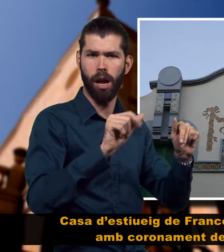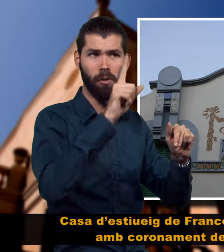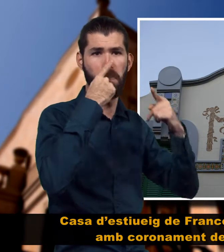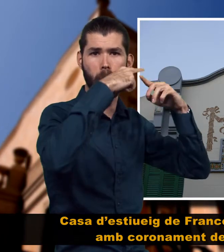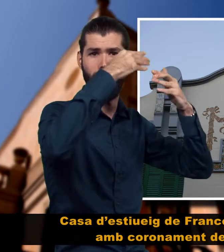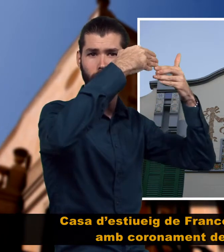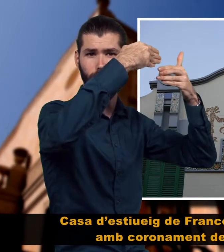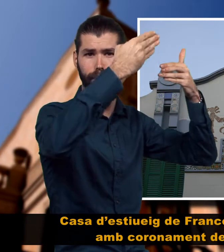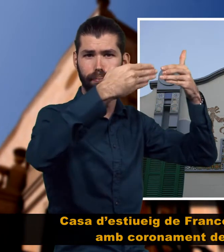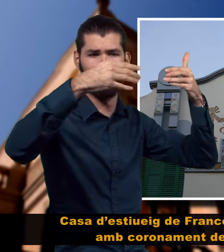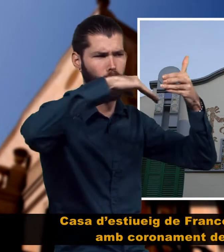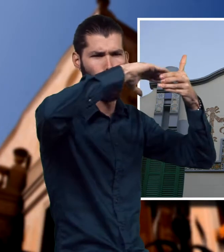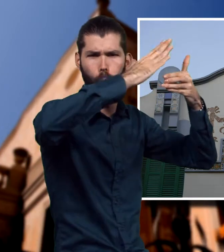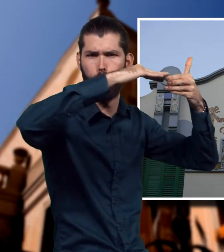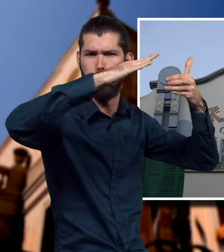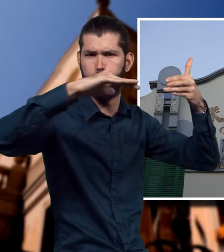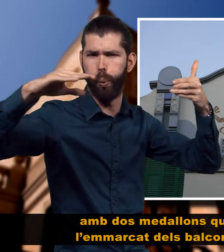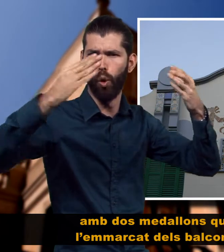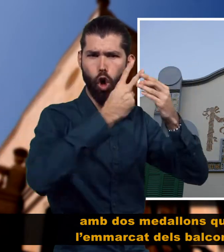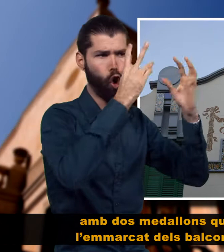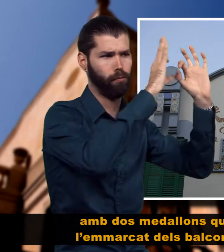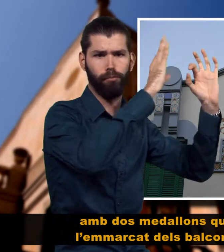medallons que enllacen amb l'emmarcat dels balcons del segon pis.